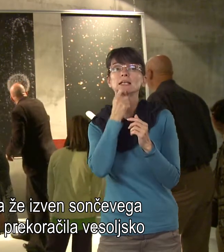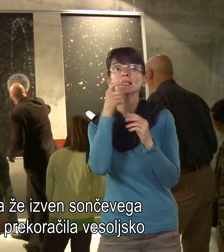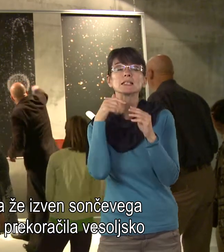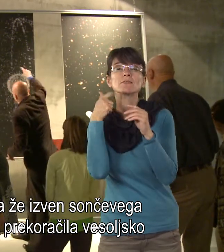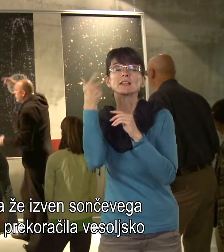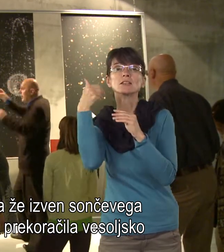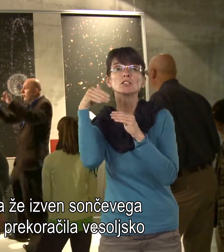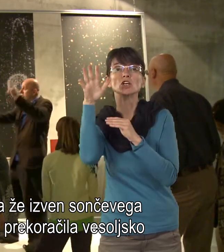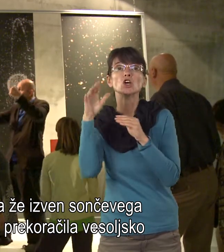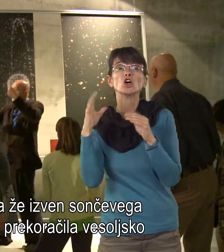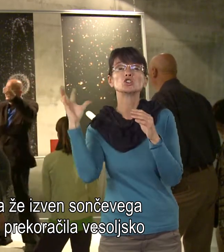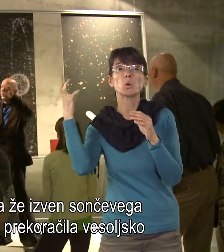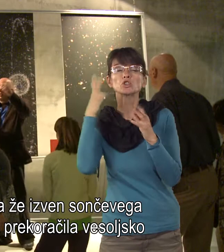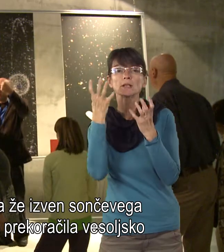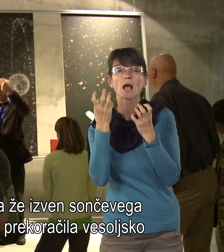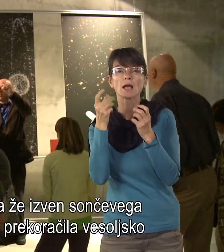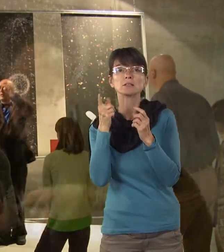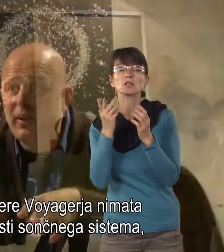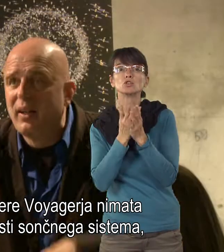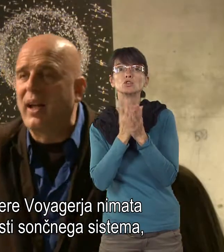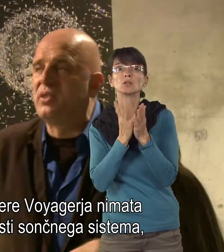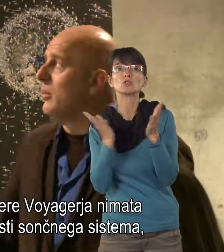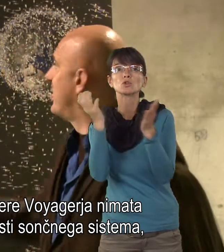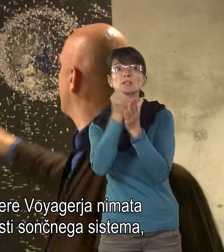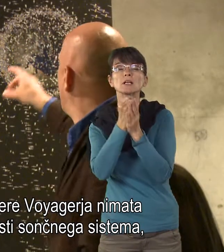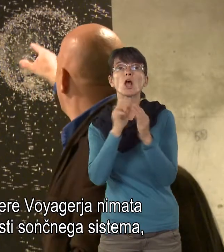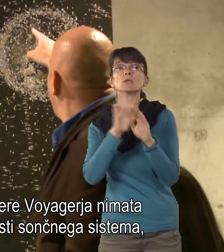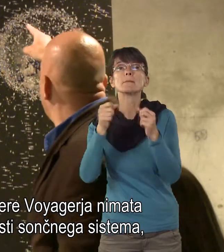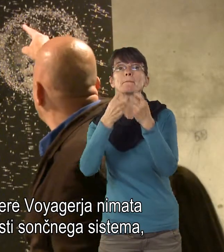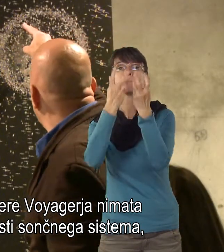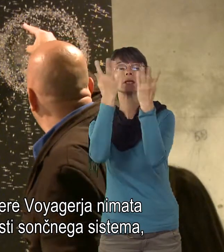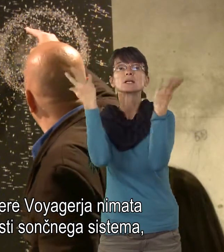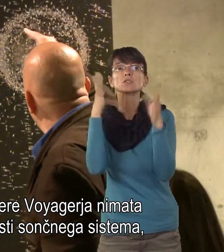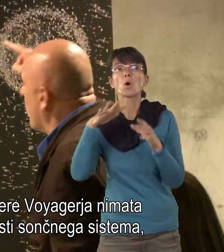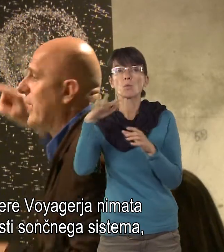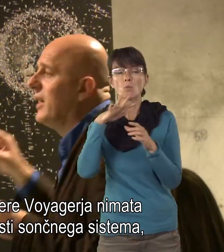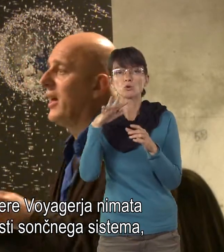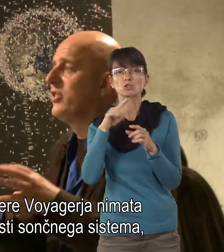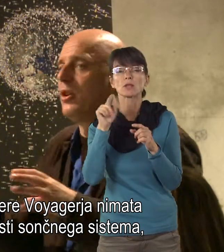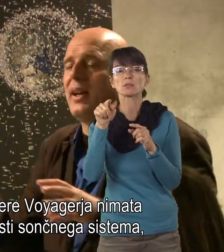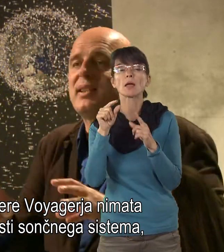vsemirsko področje, tako zvano heliopoz, to je točka vsemirju,